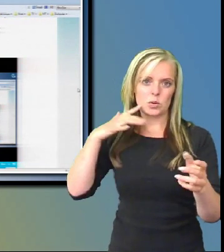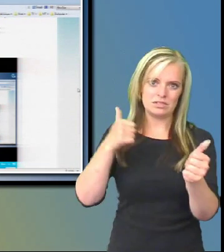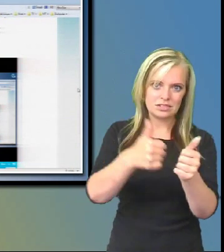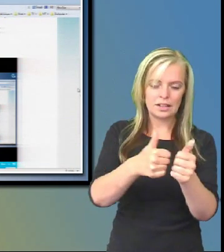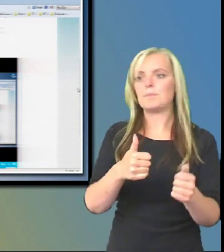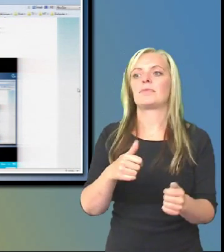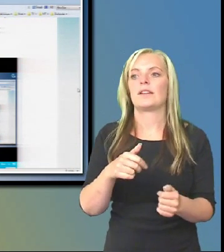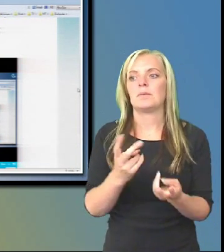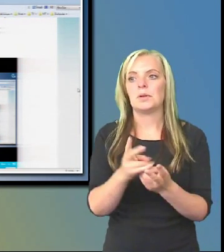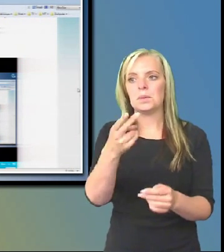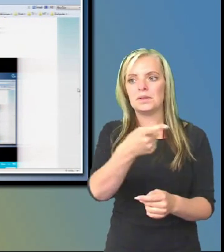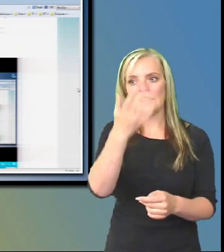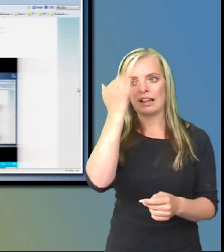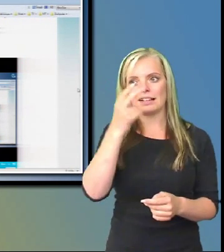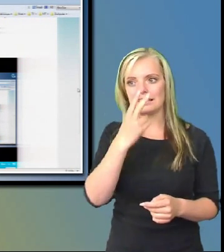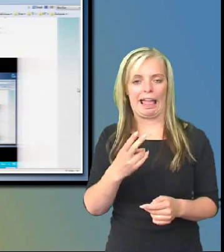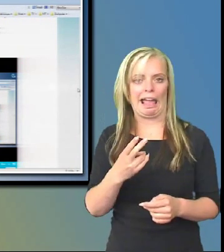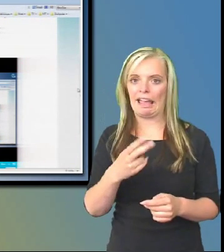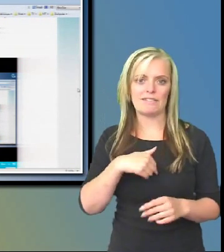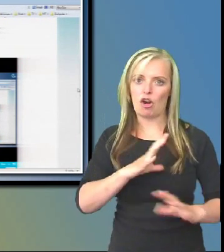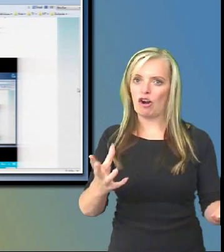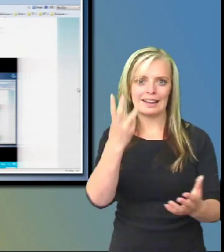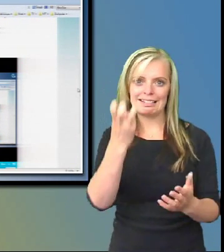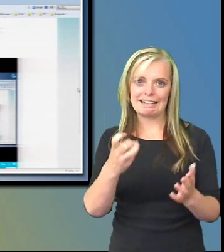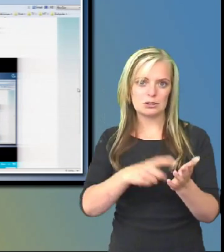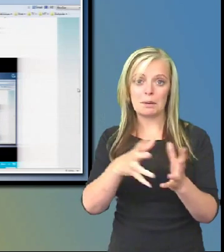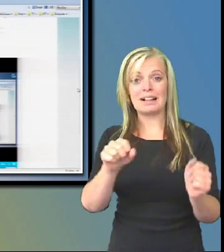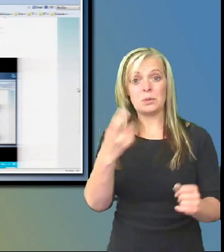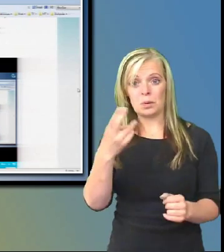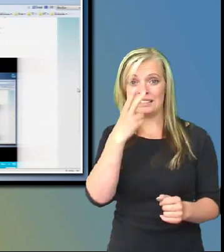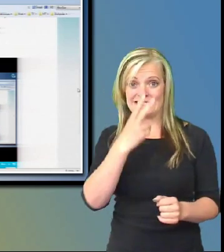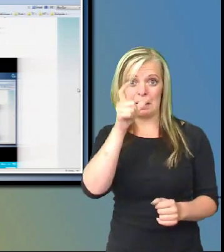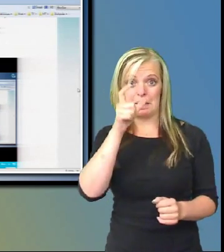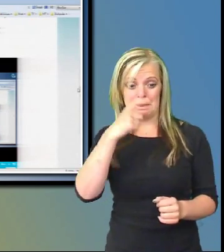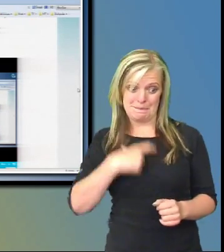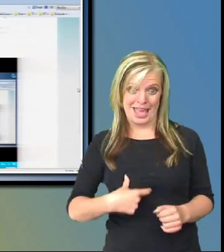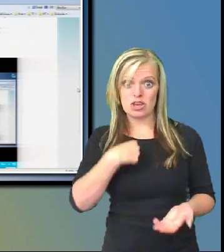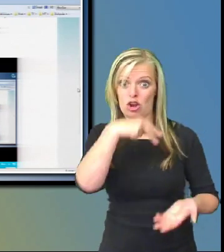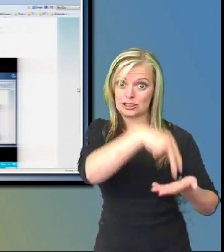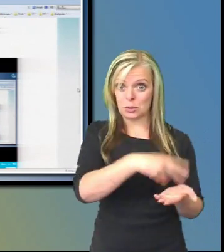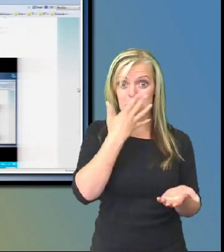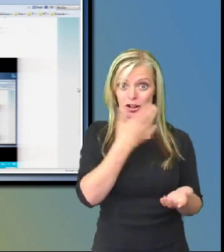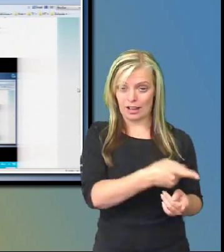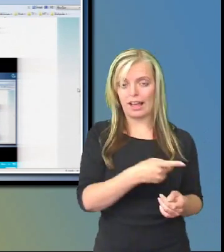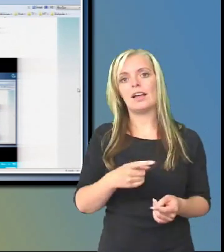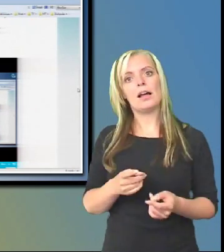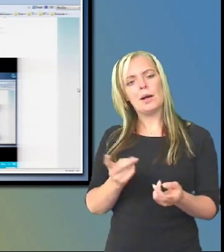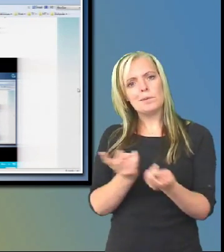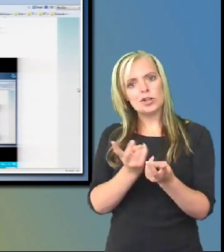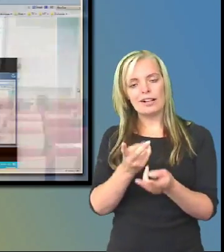det? Vi hade inte ens 30 sekunder. Men där står jag och pratar. Så om Henry kan ju växla bild nu till någon annan variant. För nu har vi den här